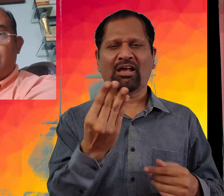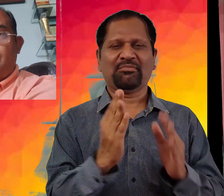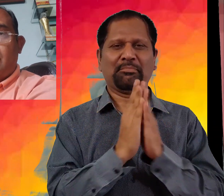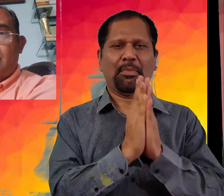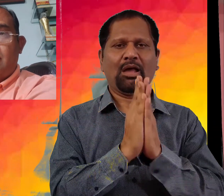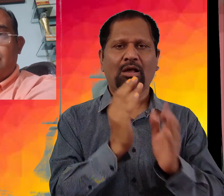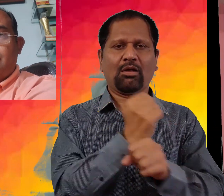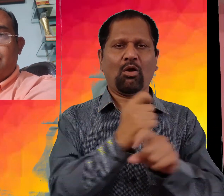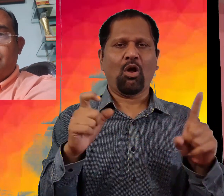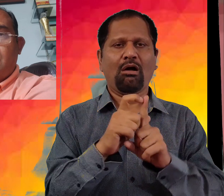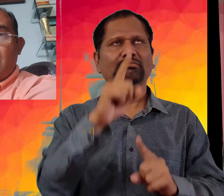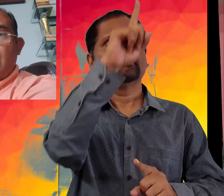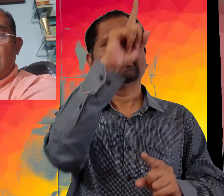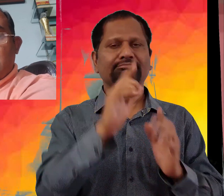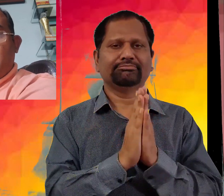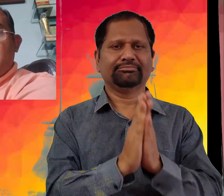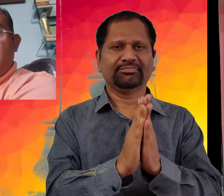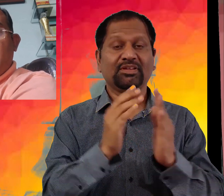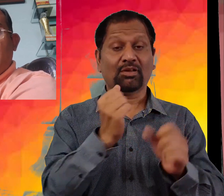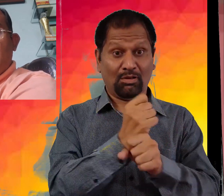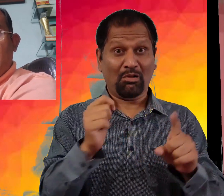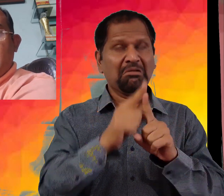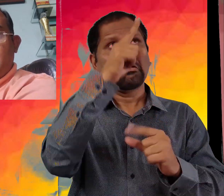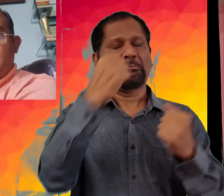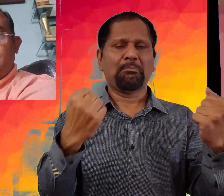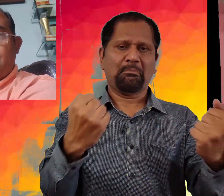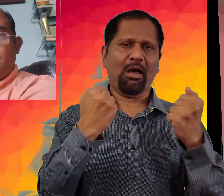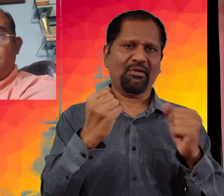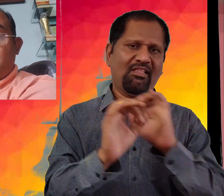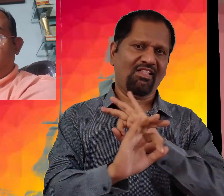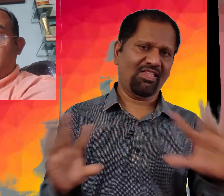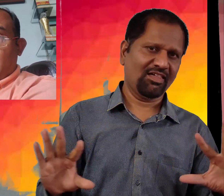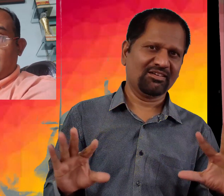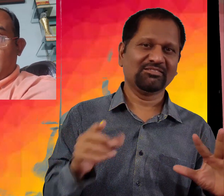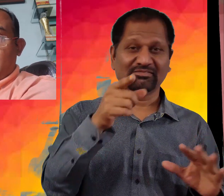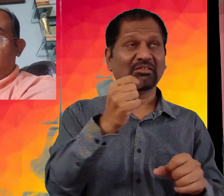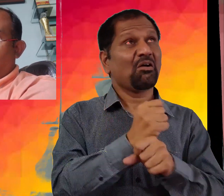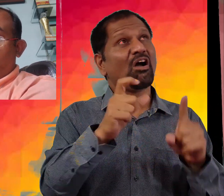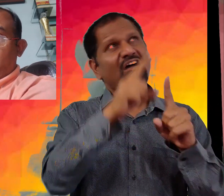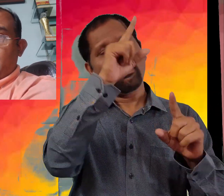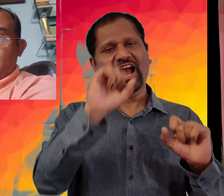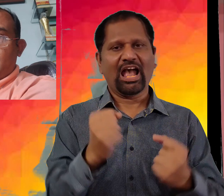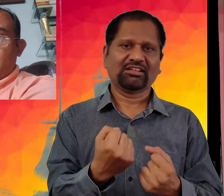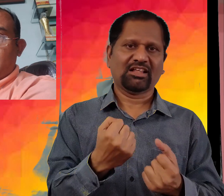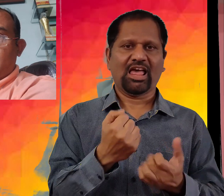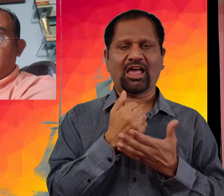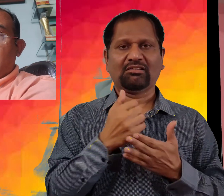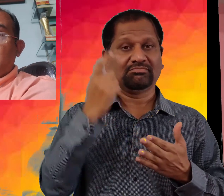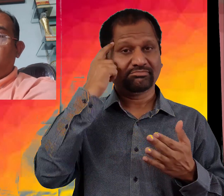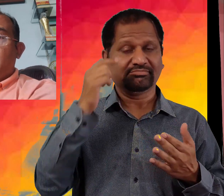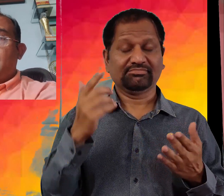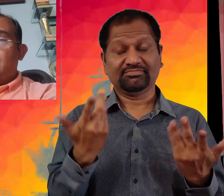ایشور سے پراتھنائے ایشور سرشکتی شالی ہے وہ جو چاہتا ہے وہ کرتا ہے